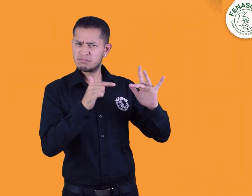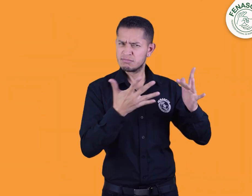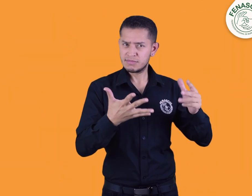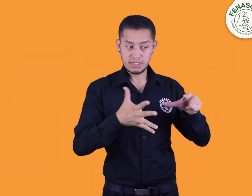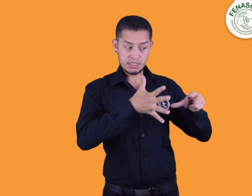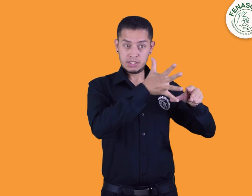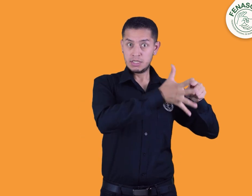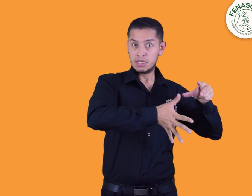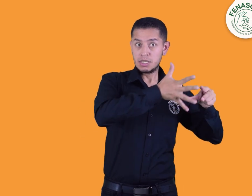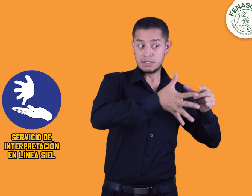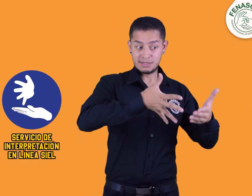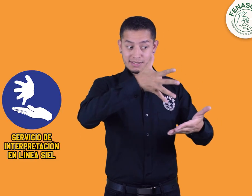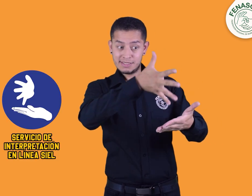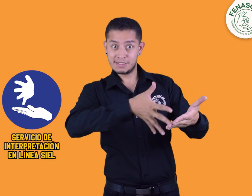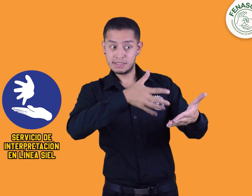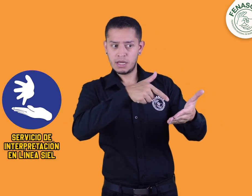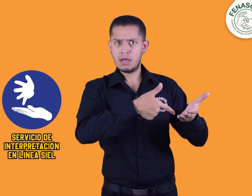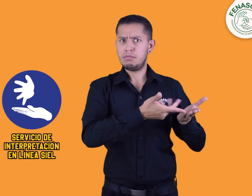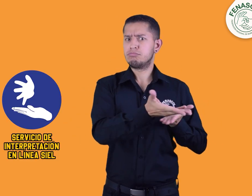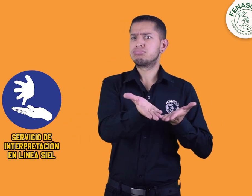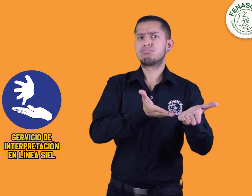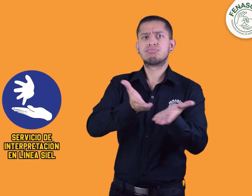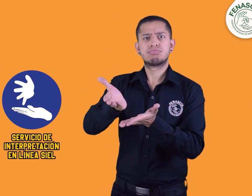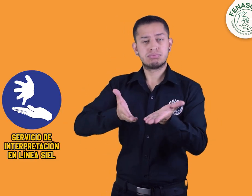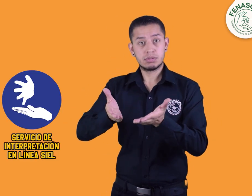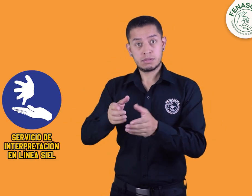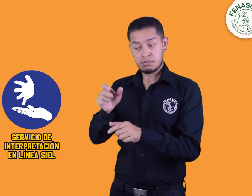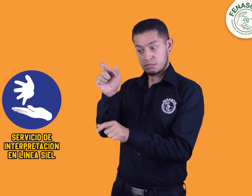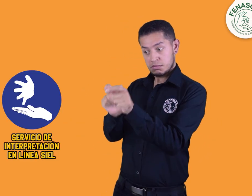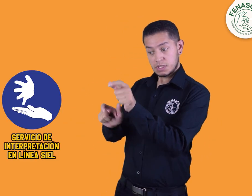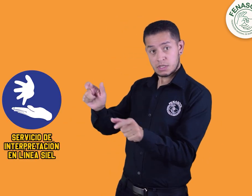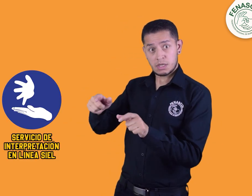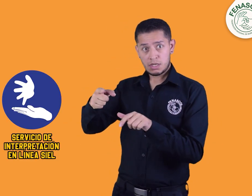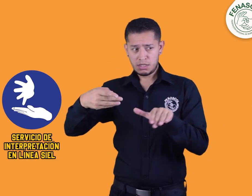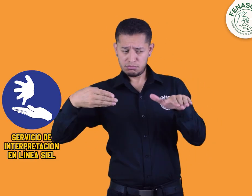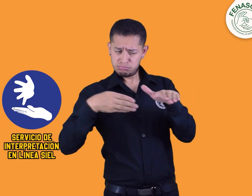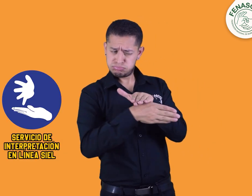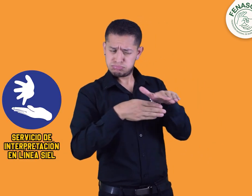Los servicios de relevo de llamadas y Ciel prestaron el siguiente número de comunicaciones.